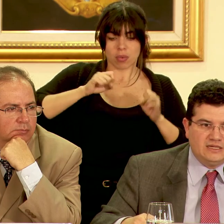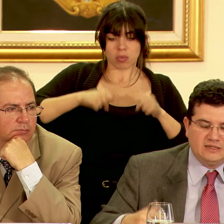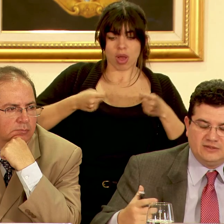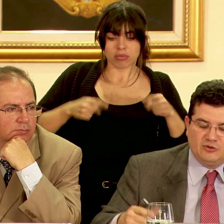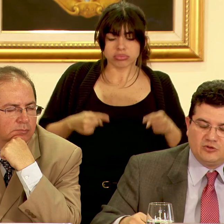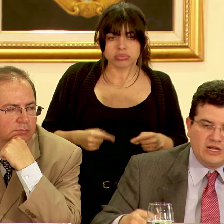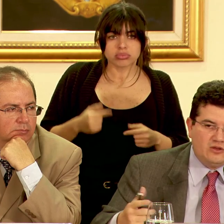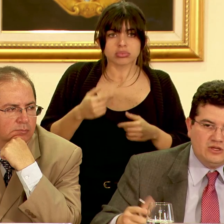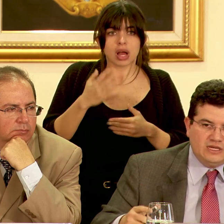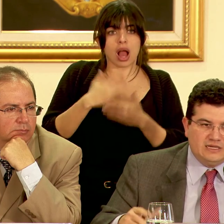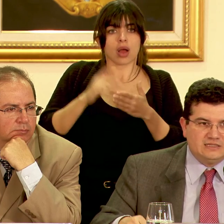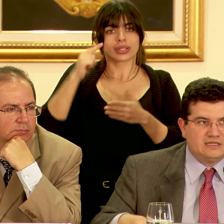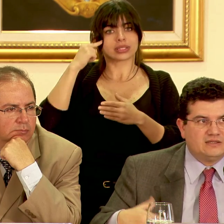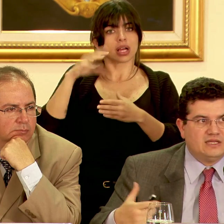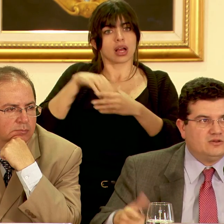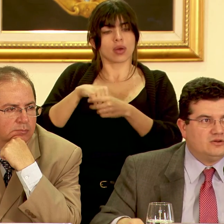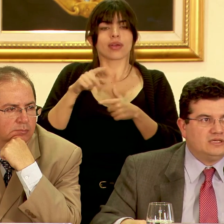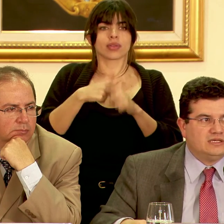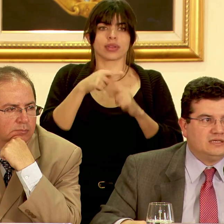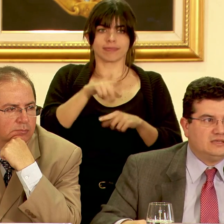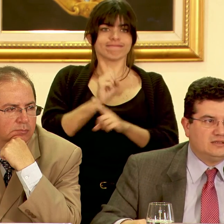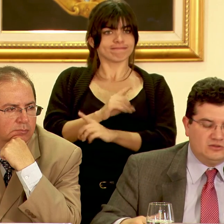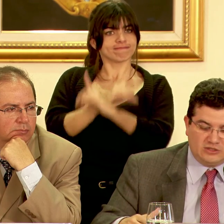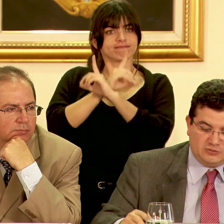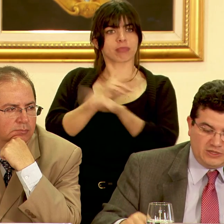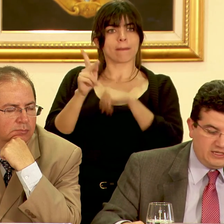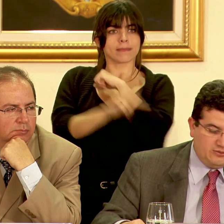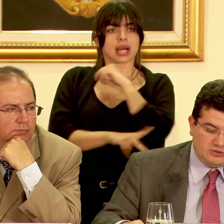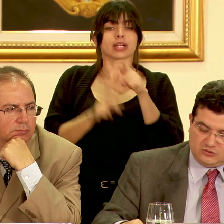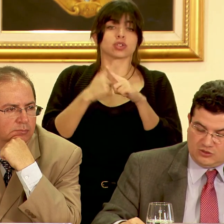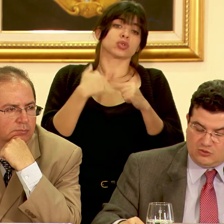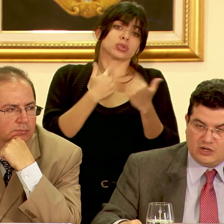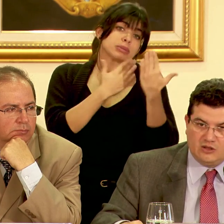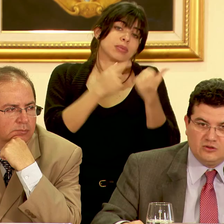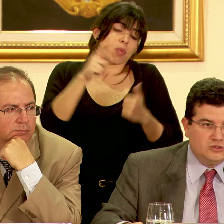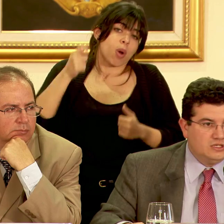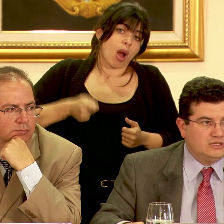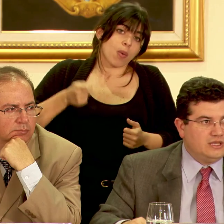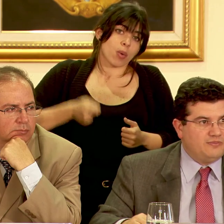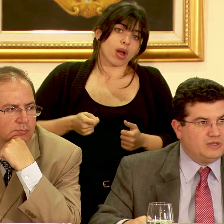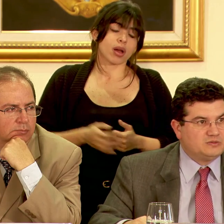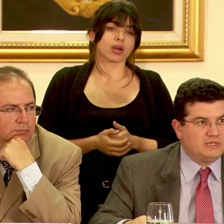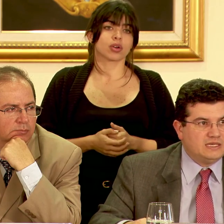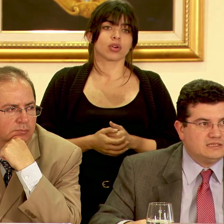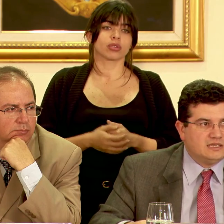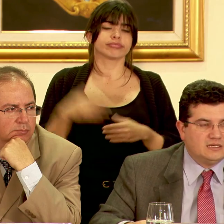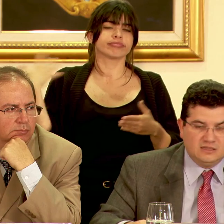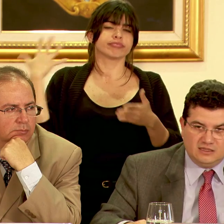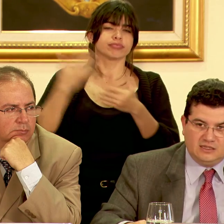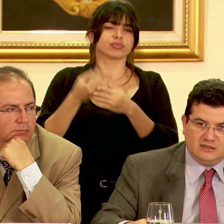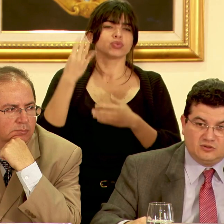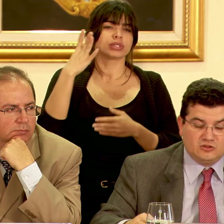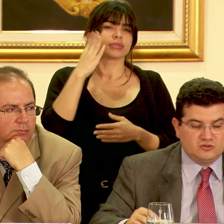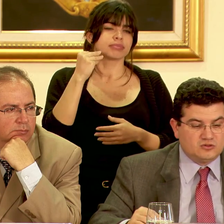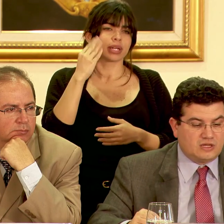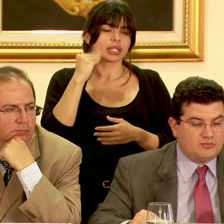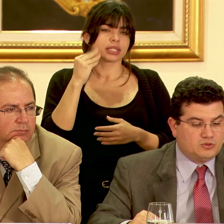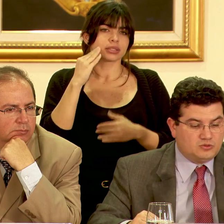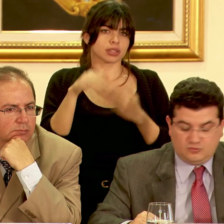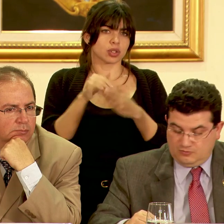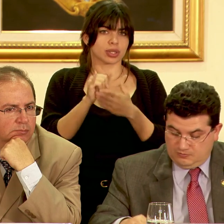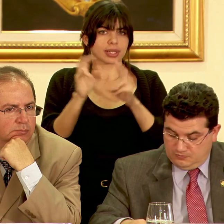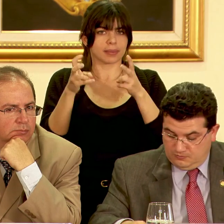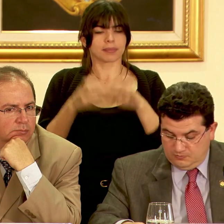involucrado en ese sentido lo que esperaríamos es un abogado de amplia experiencia en todos estos